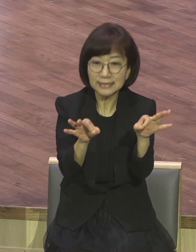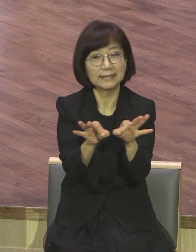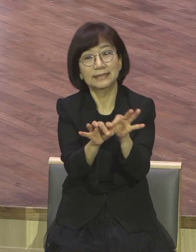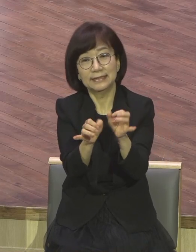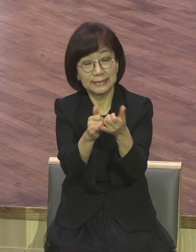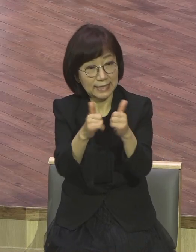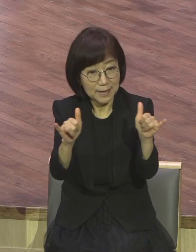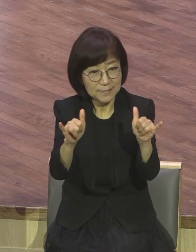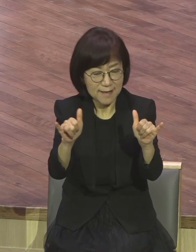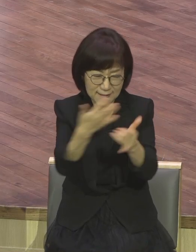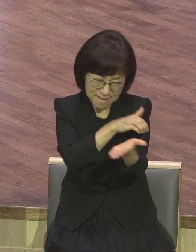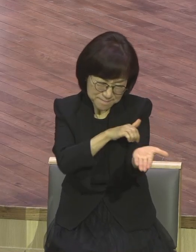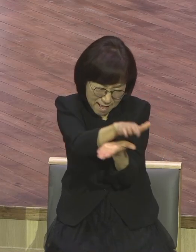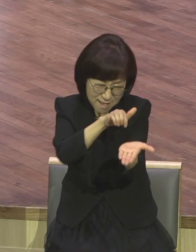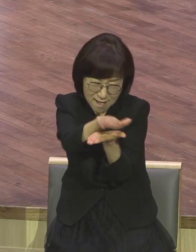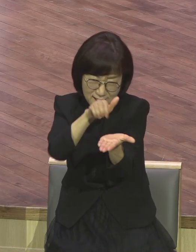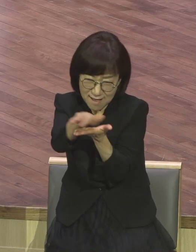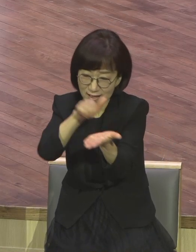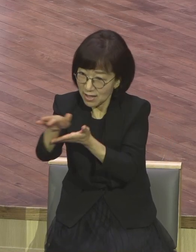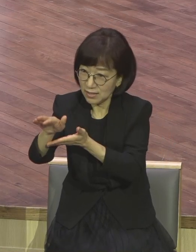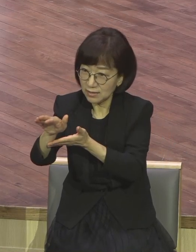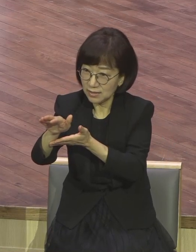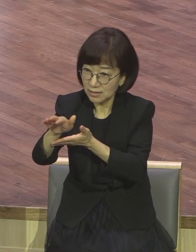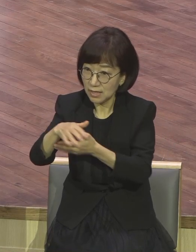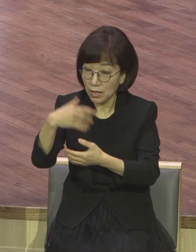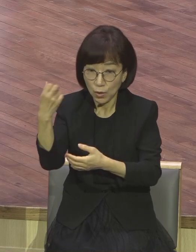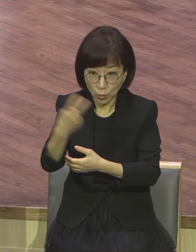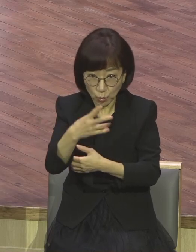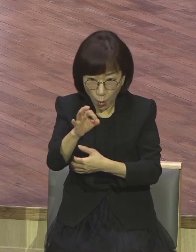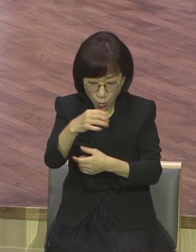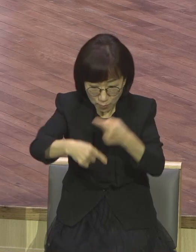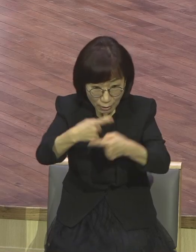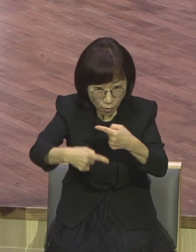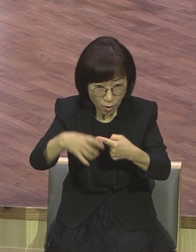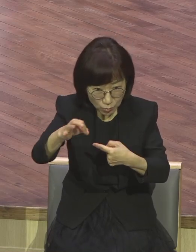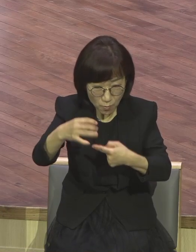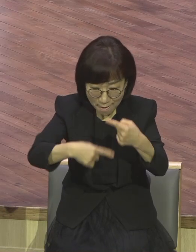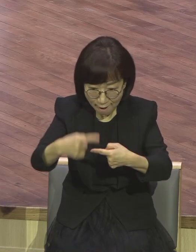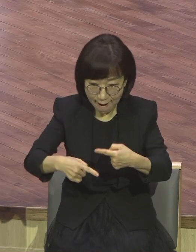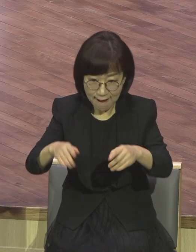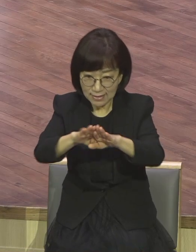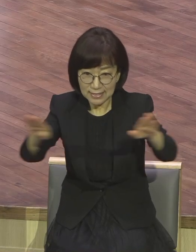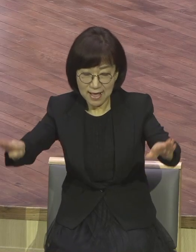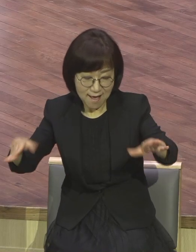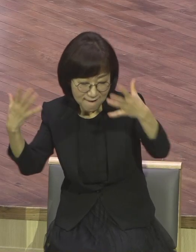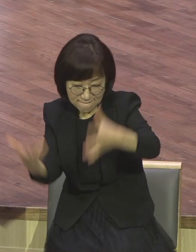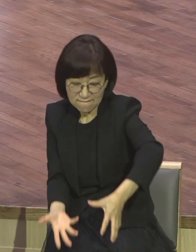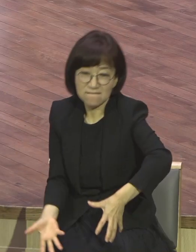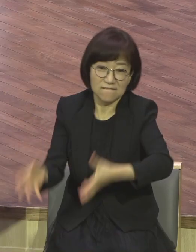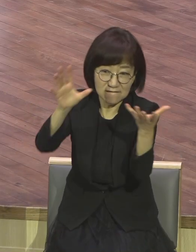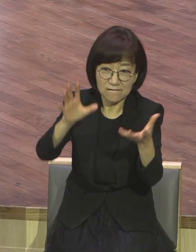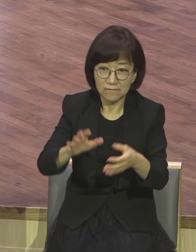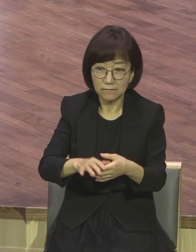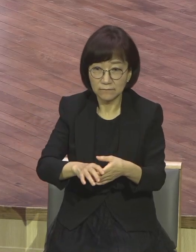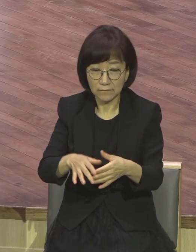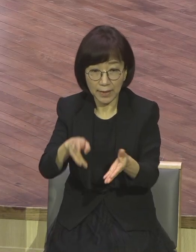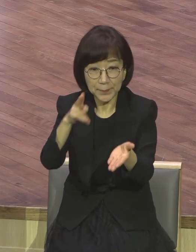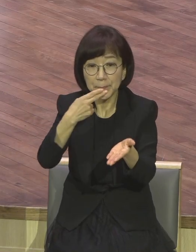자들을 내쫓으시고 돈 바꾸는 자들의 상을 뒤엎어버리고 비둘기 파는 자들 모든 의자 다 뒤엎어버리고